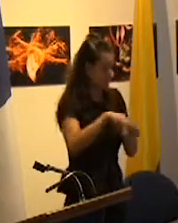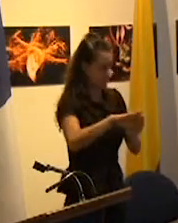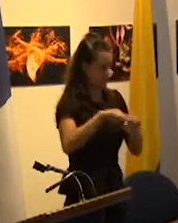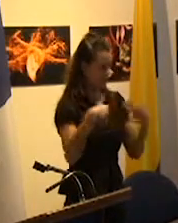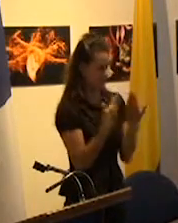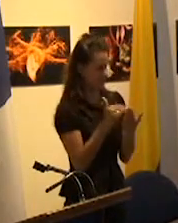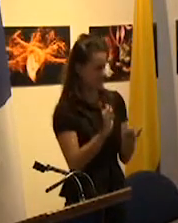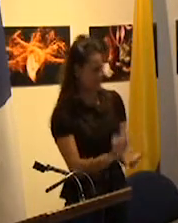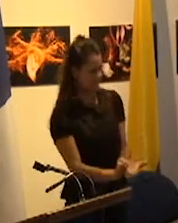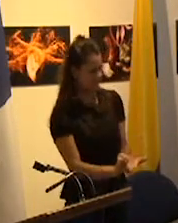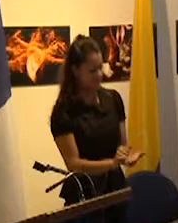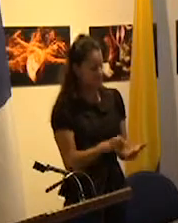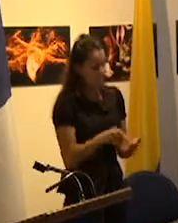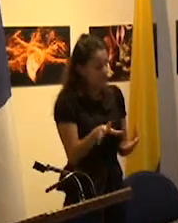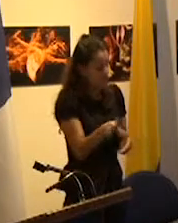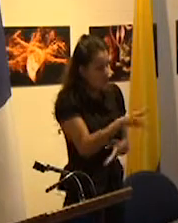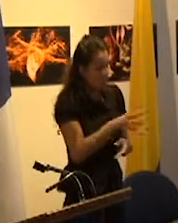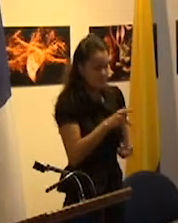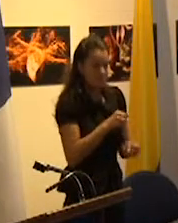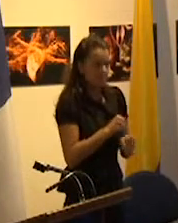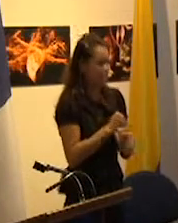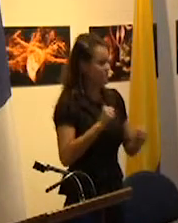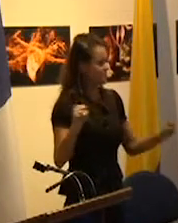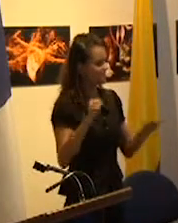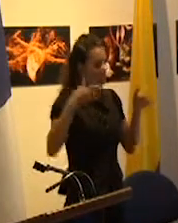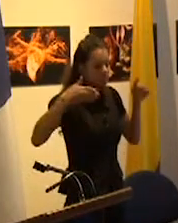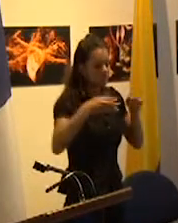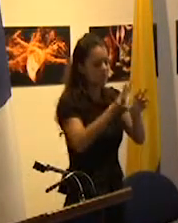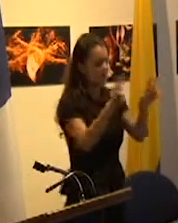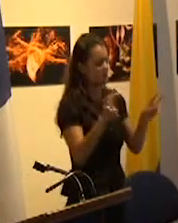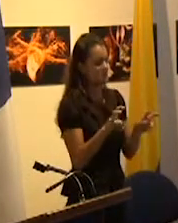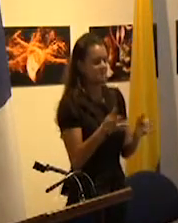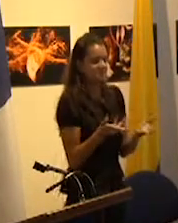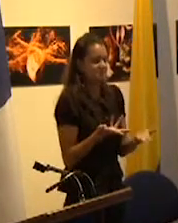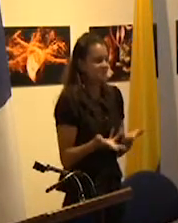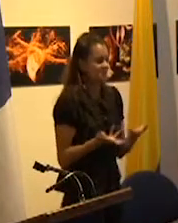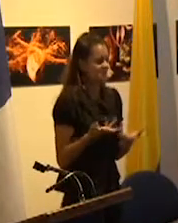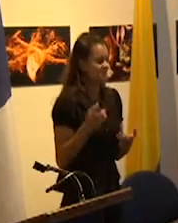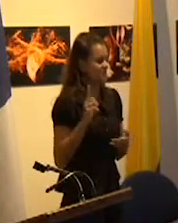escolar resultan intratables objetos poco